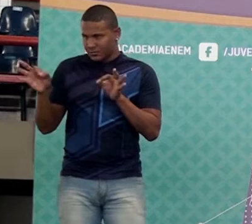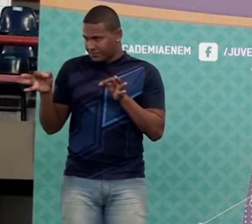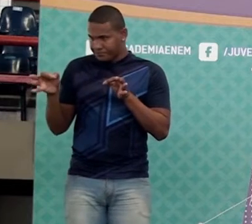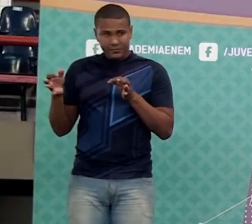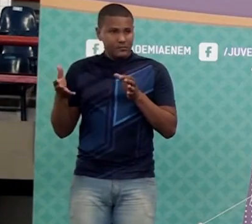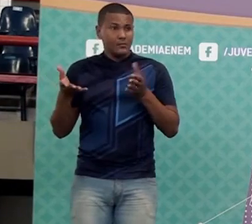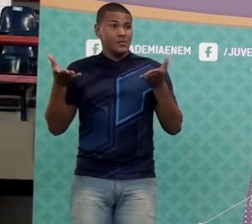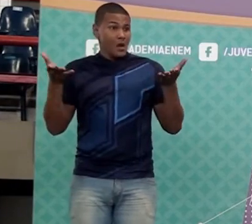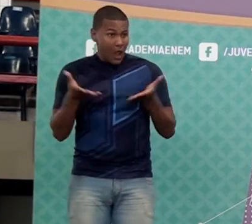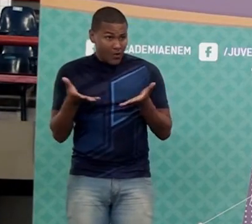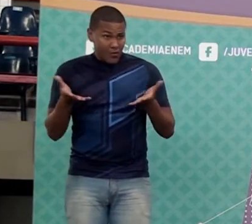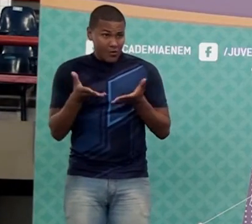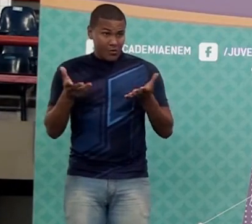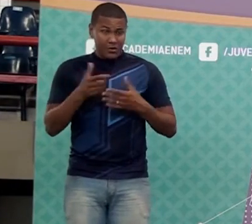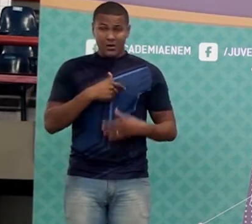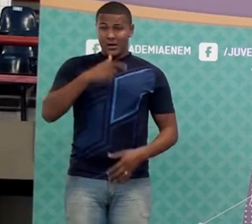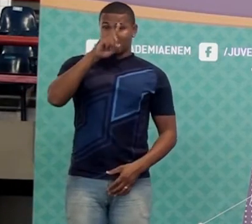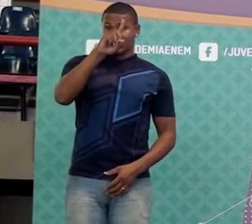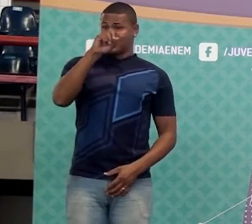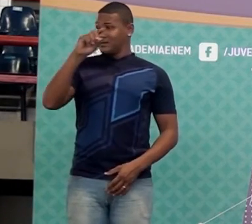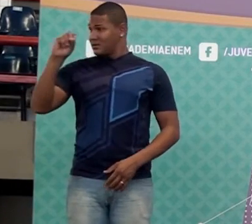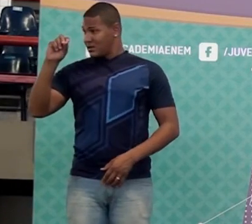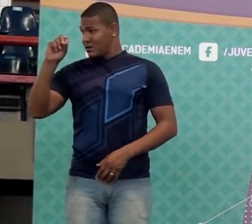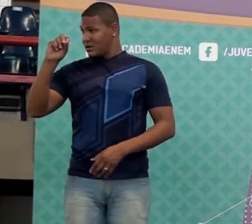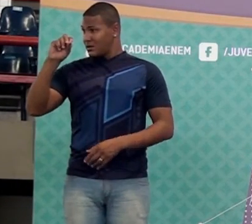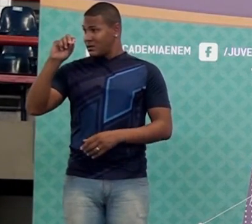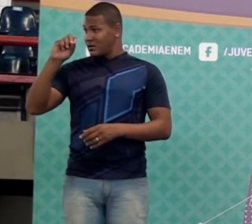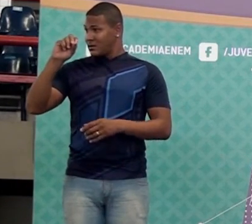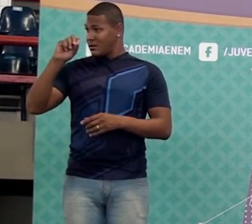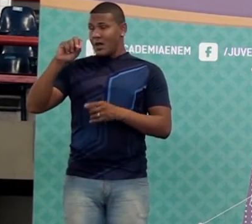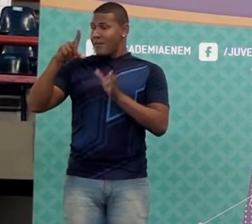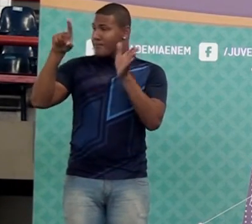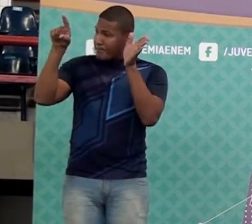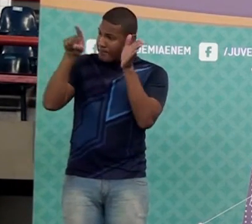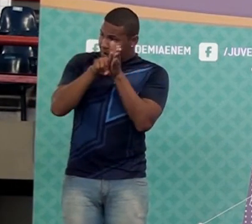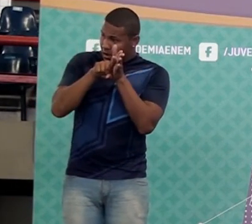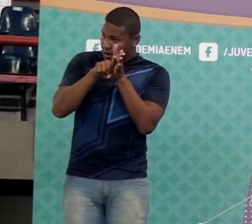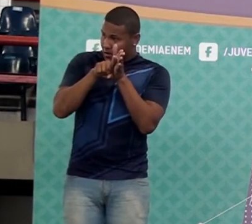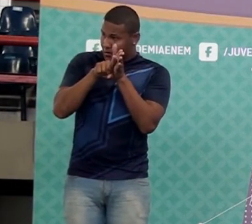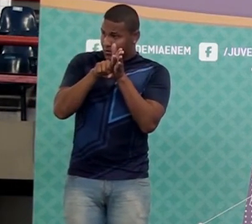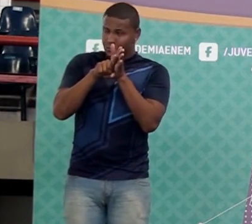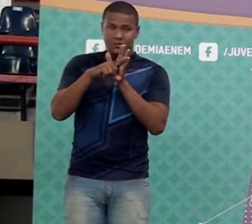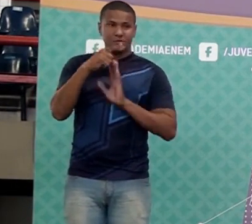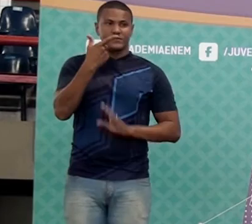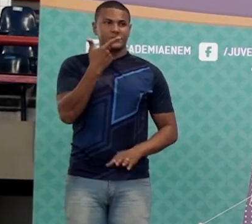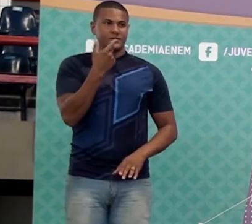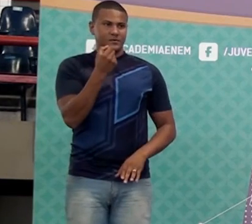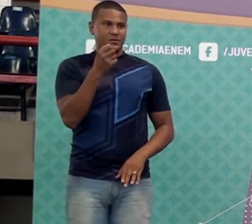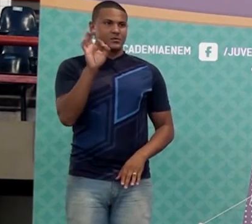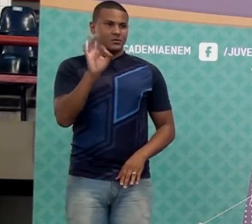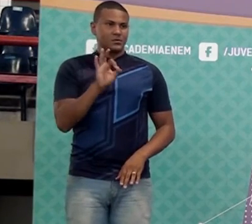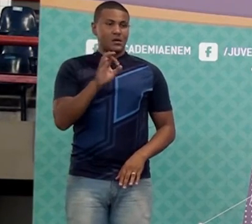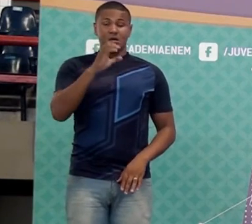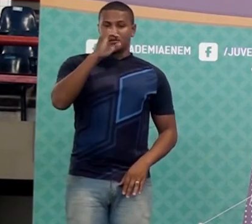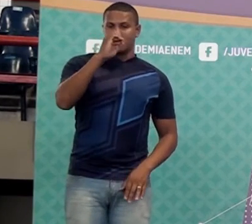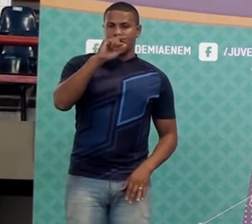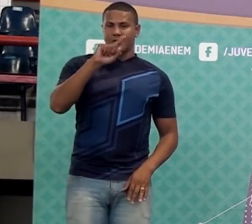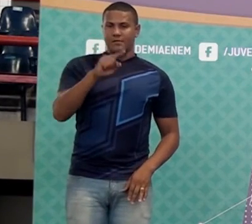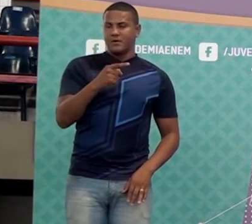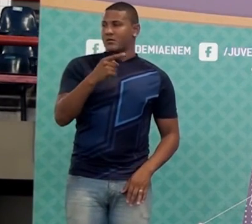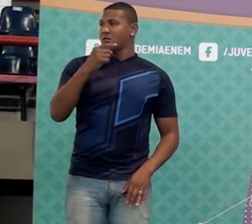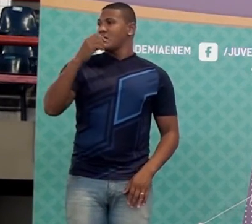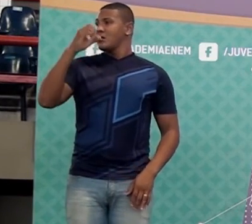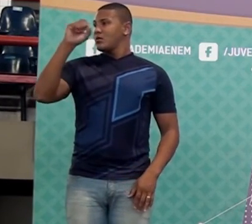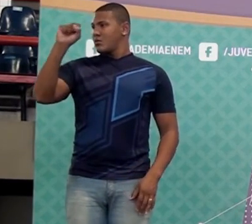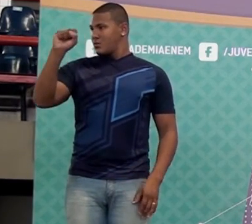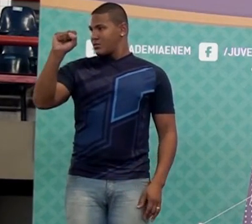mais zero vírgula dois. Agora, que vai diminuir vinte por cento, vai ficar zero vírgula oito.